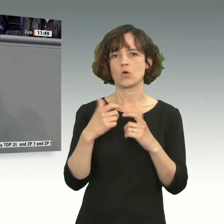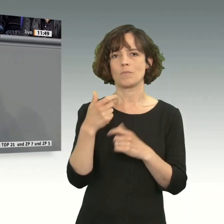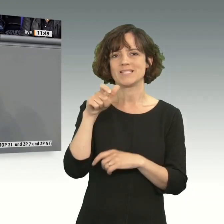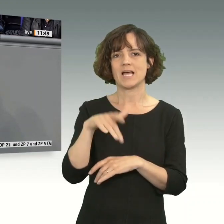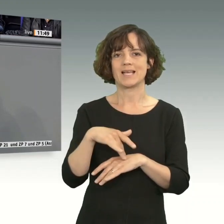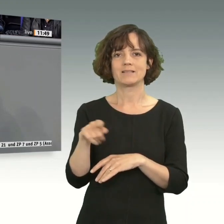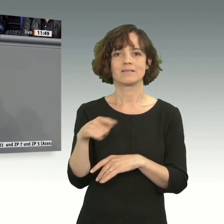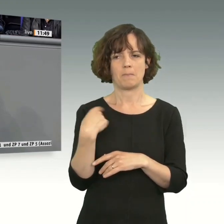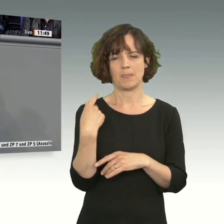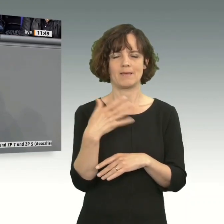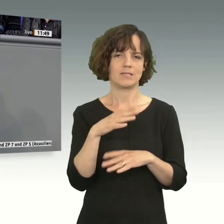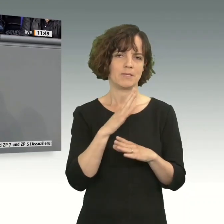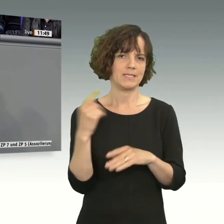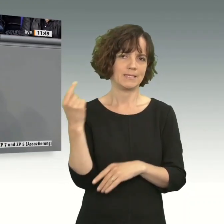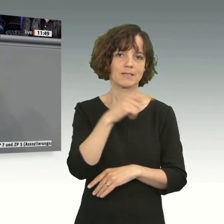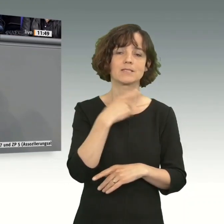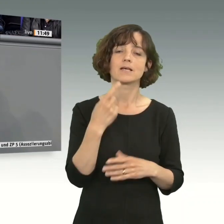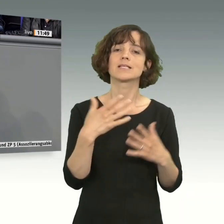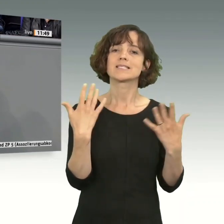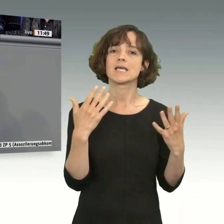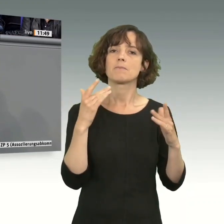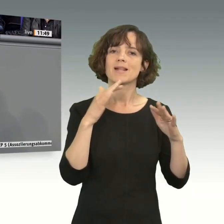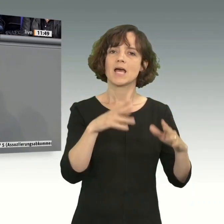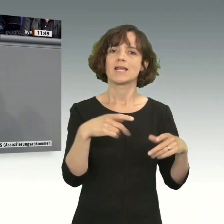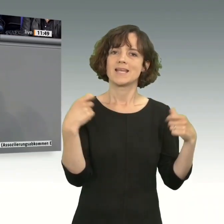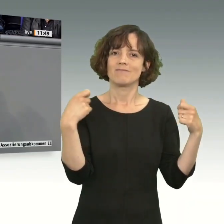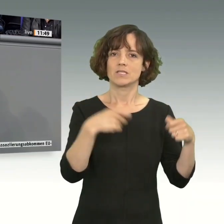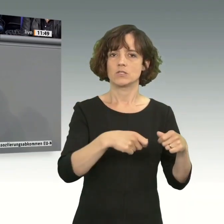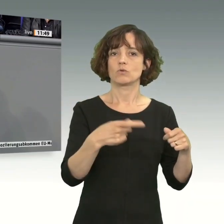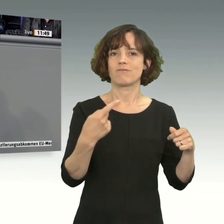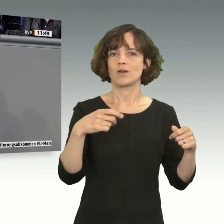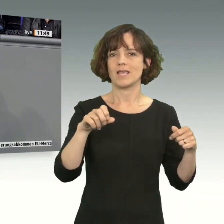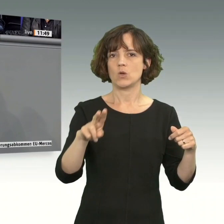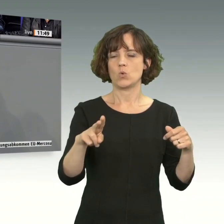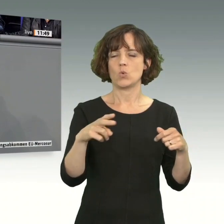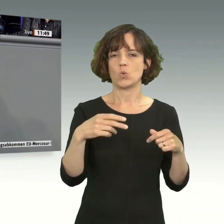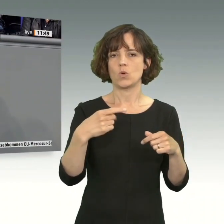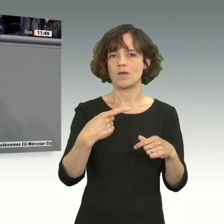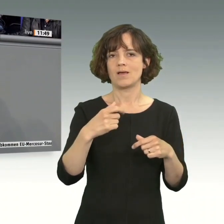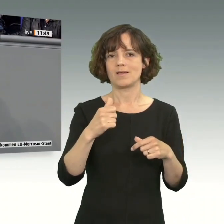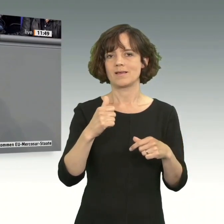10 Milliarden Investitionen angekündigt hat, aus der EU-Gateway-Initiative in Lateinamerika.